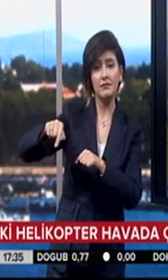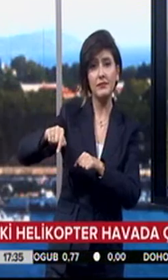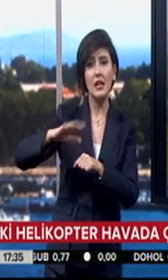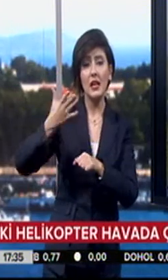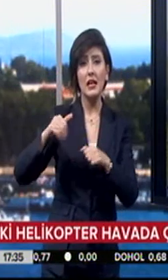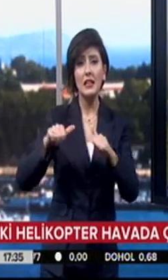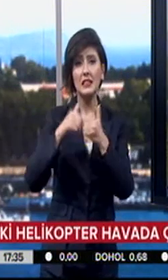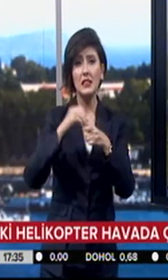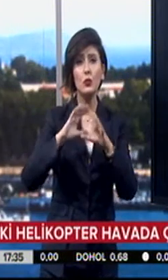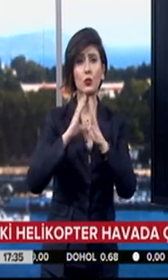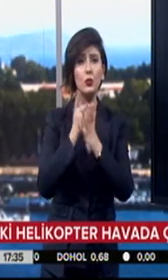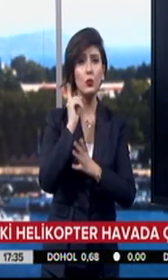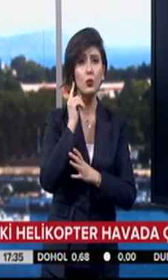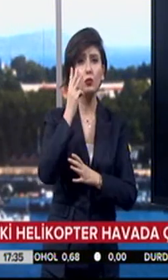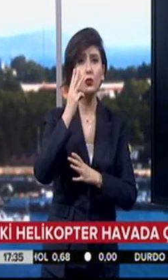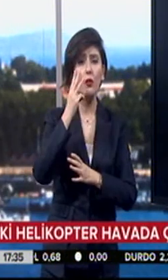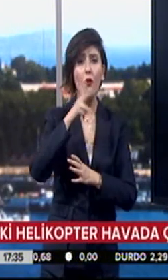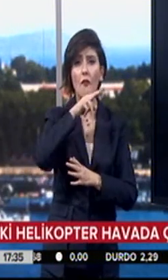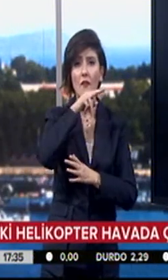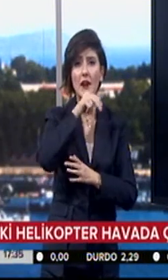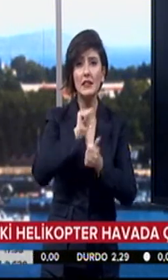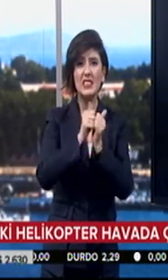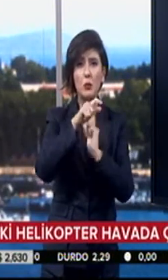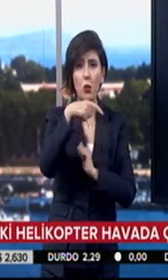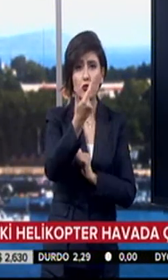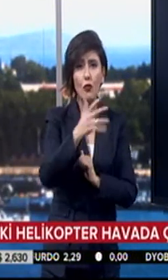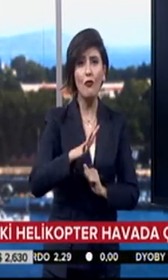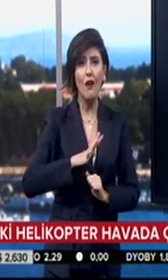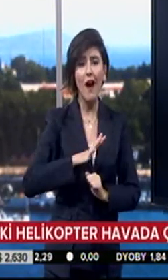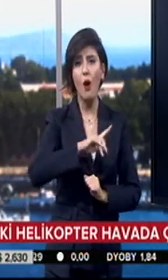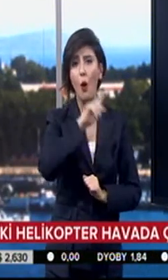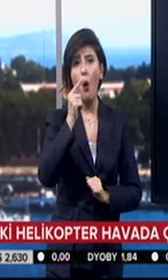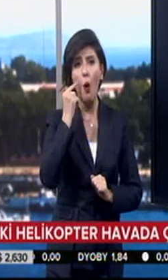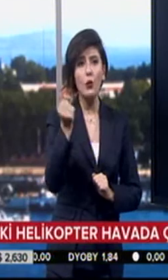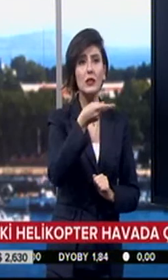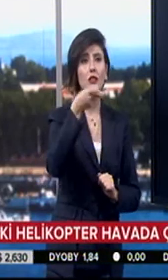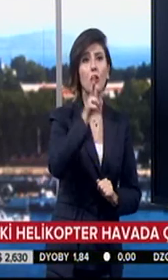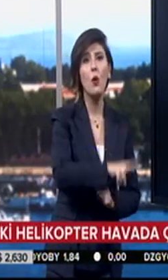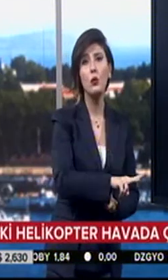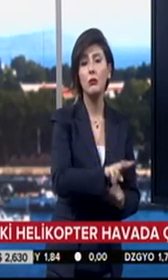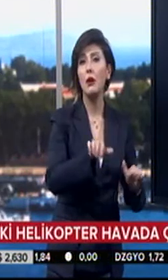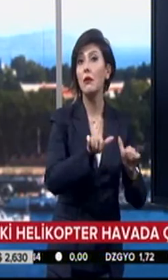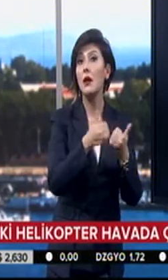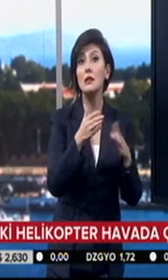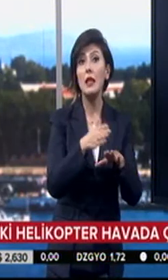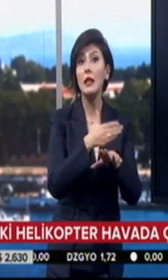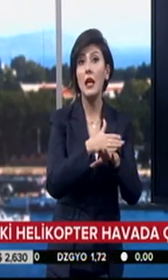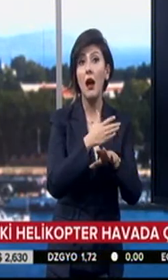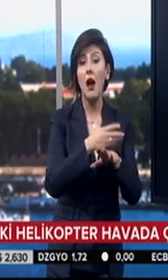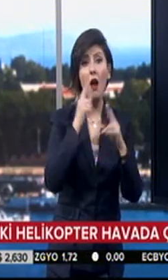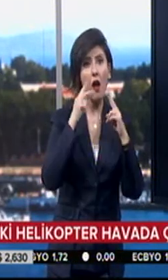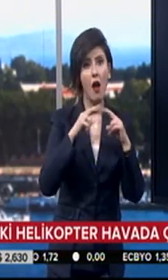aralarında dünyaca ünlü 3 Fransız sporcunun da bulunduğu 10 kişi öldü. Kazanın